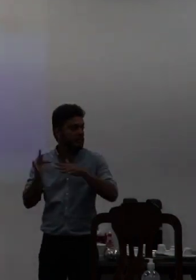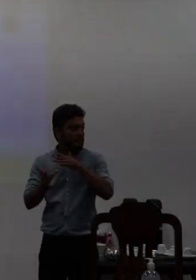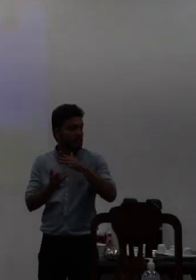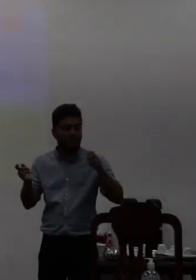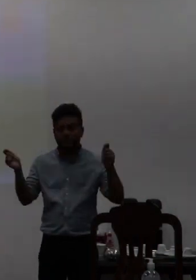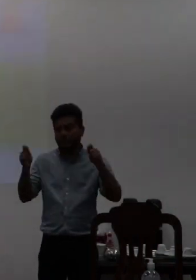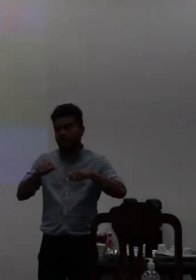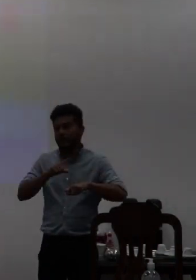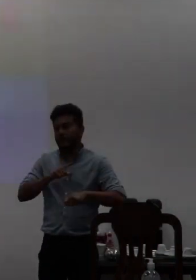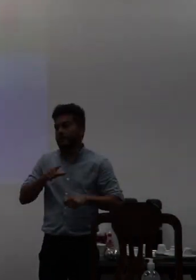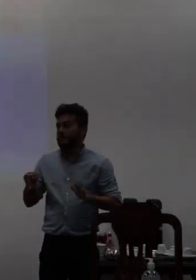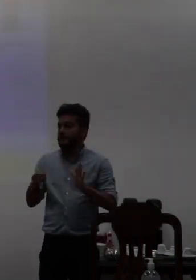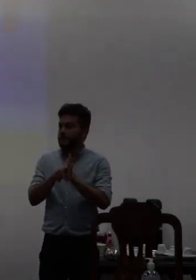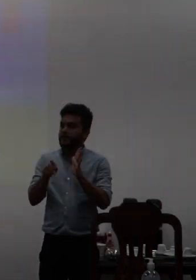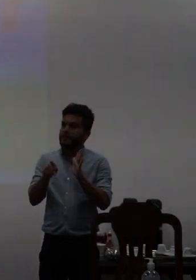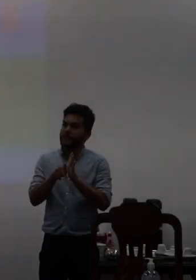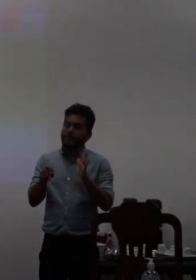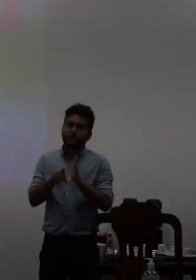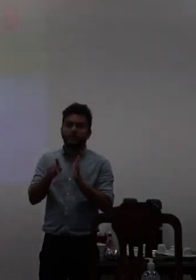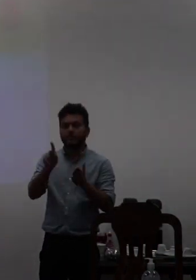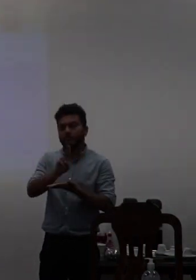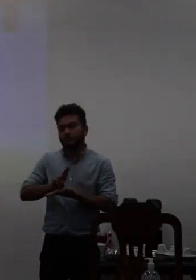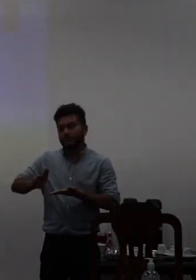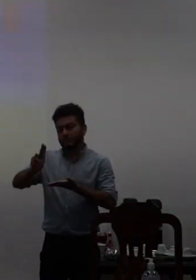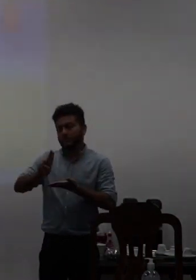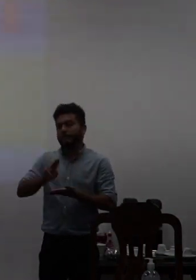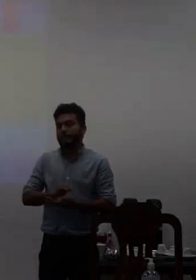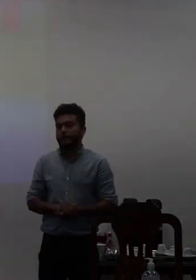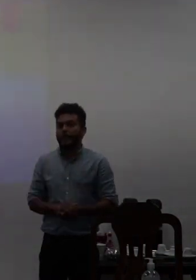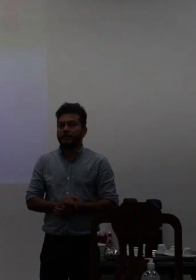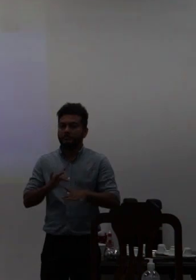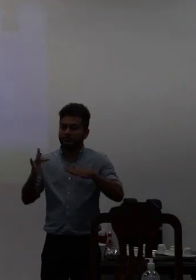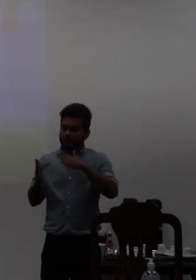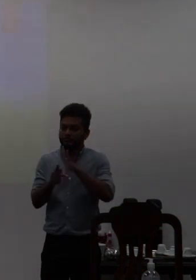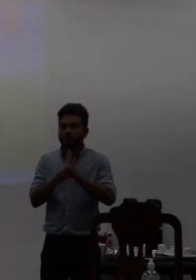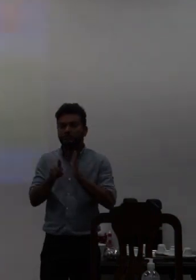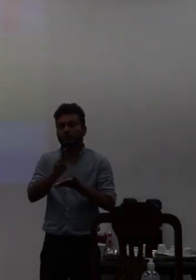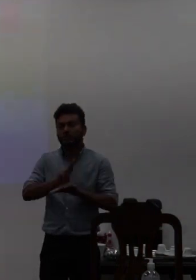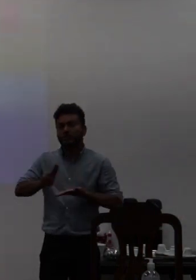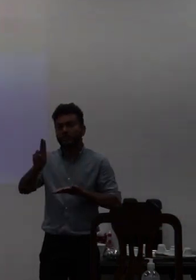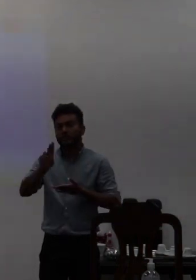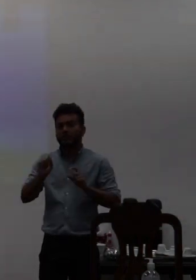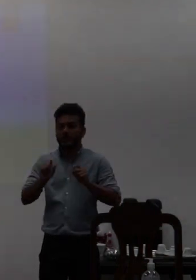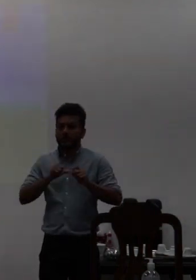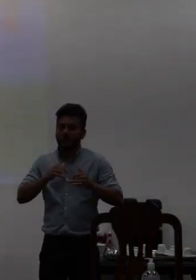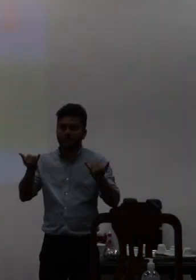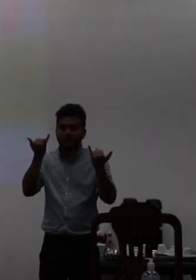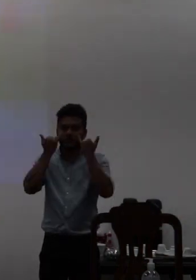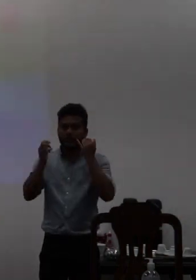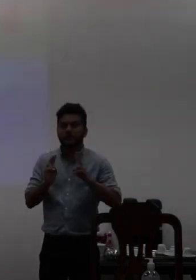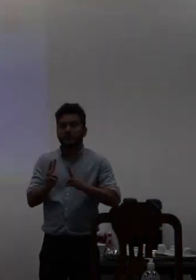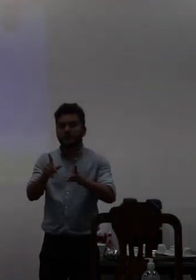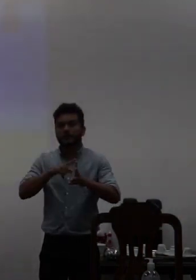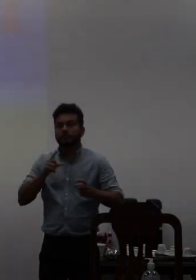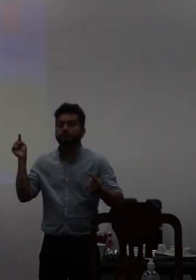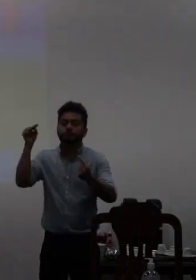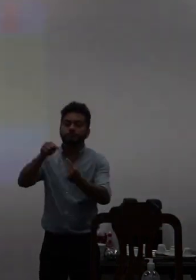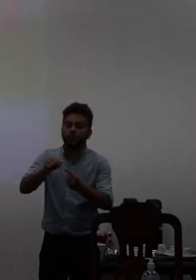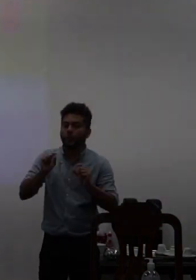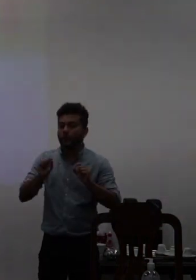da universidade nas redes sociais institucionais da universidade essas informações elas tinham sempre como objetivo